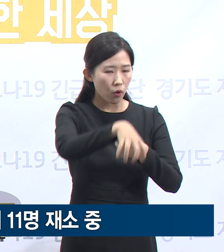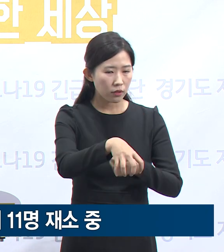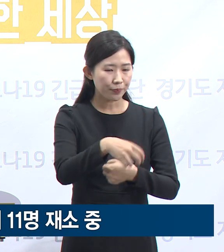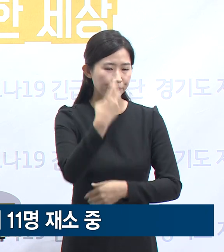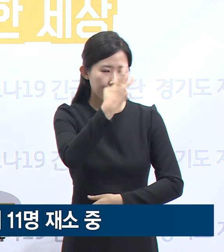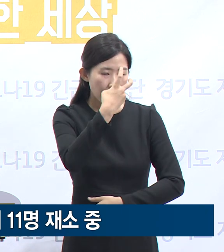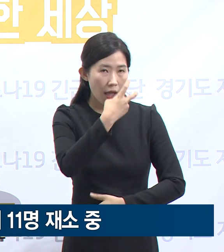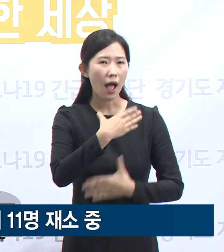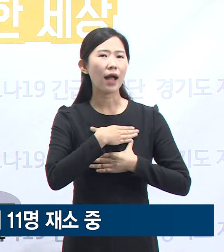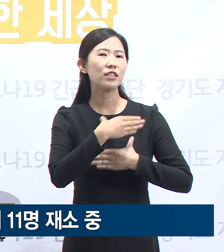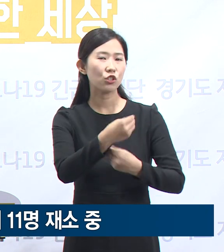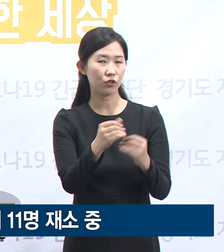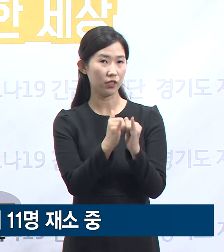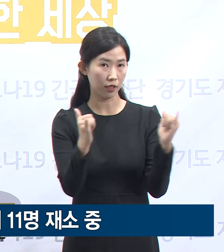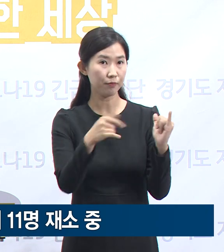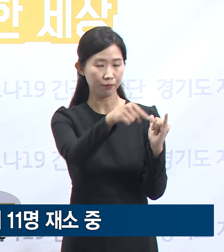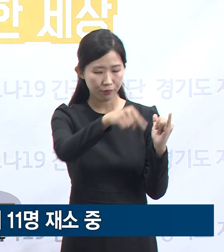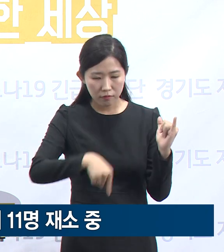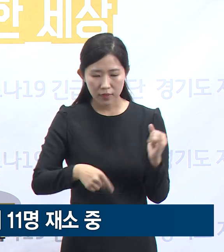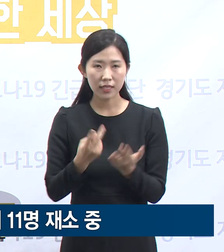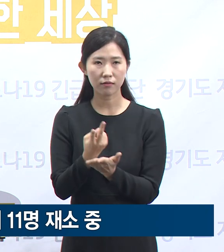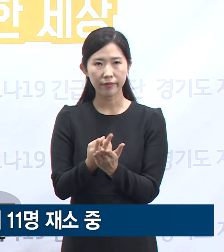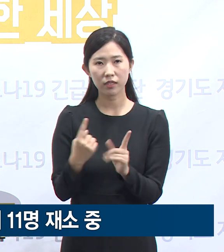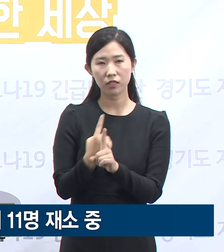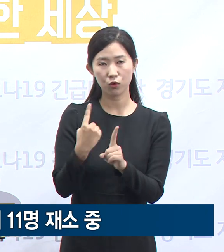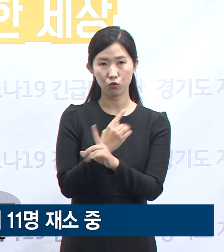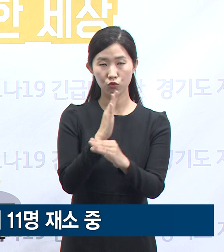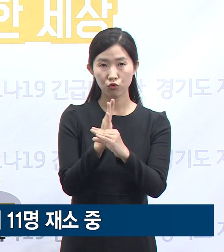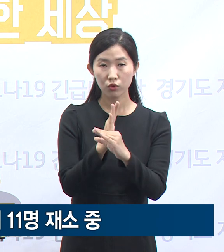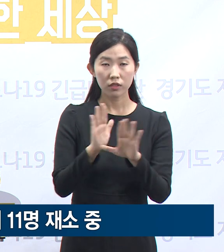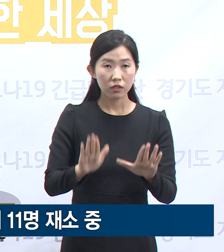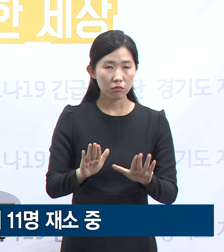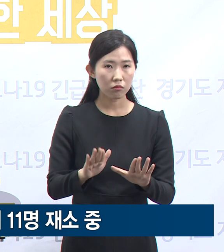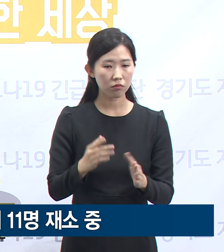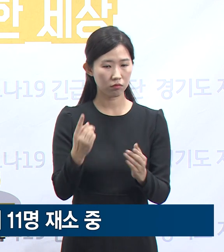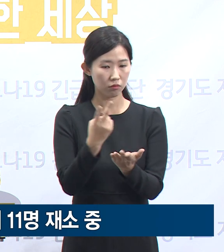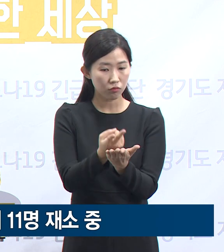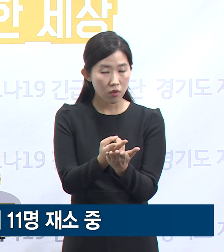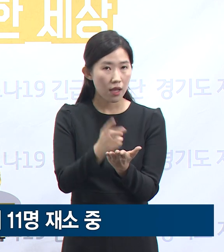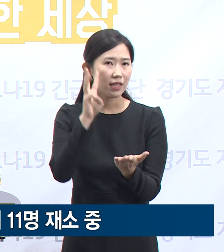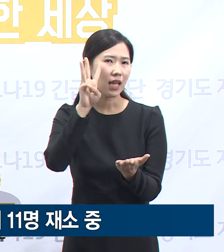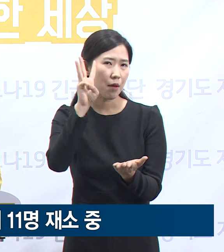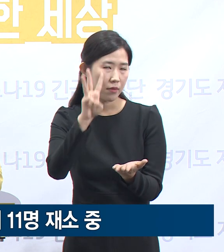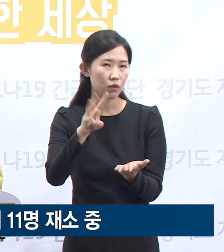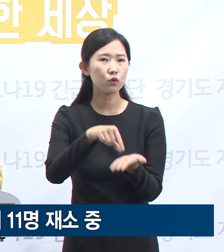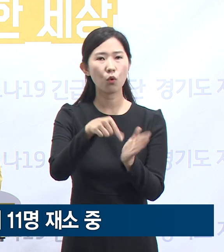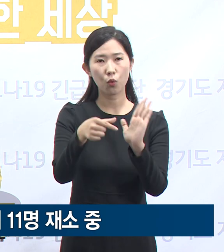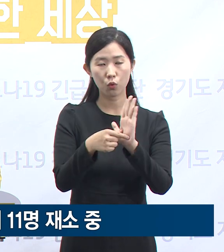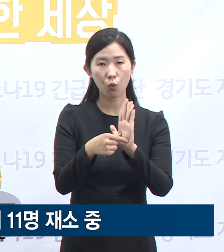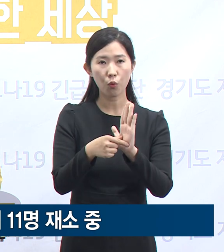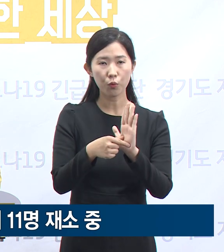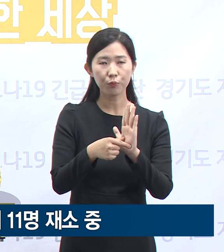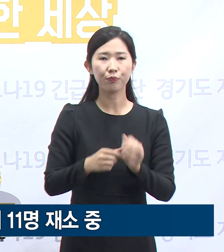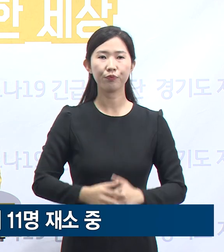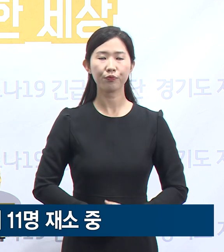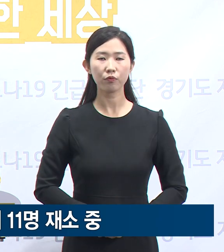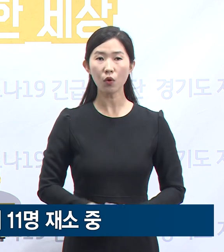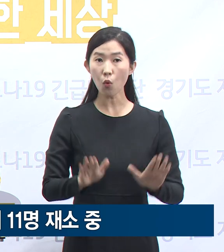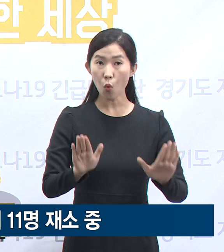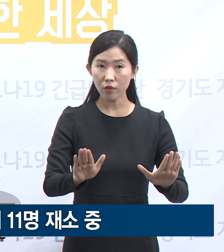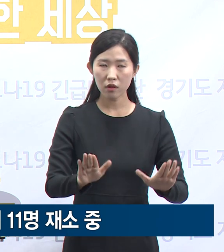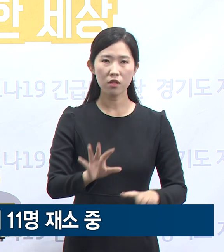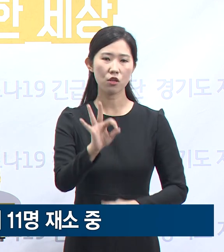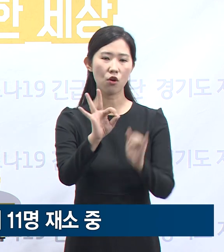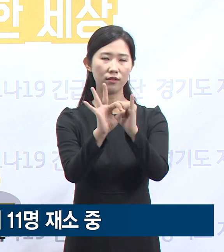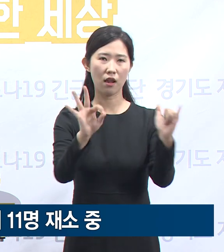확진자들이 입소하고 있고 평균 재소 일수는 3일로 빠른 속도로 순환 중입니다. 오늘 중에는 10명이